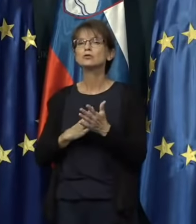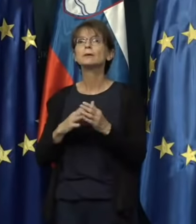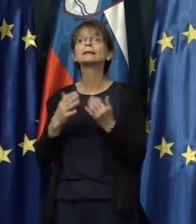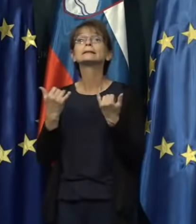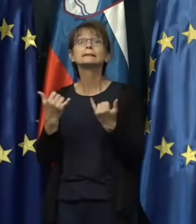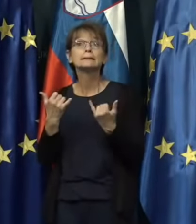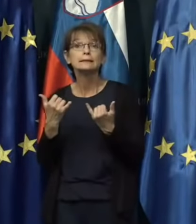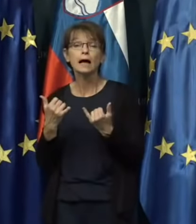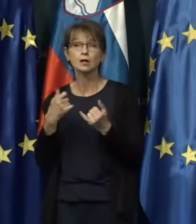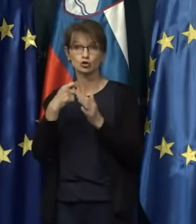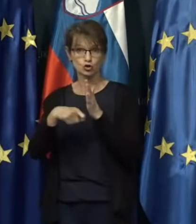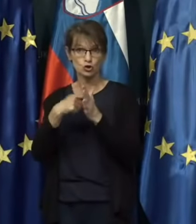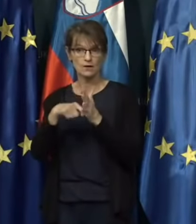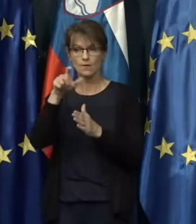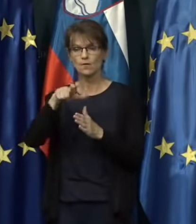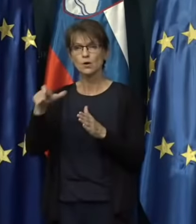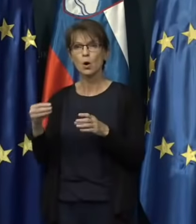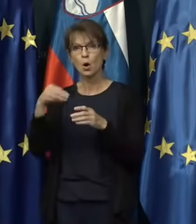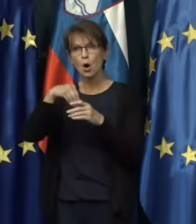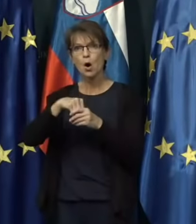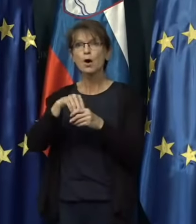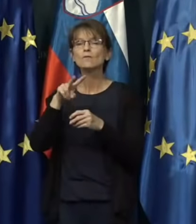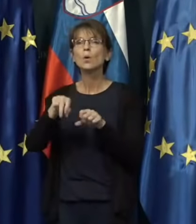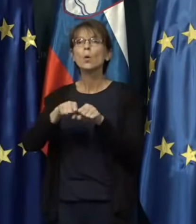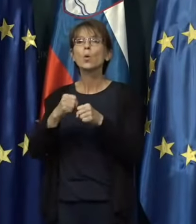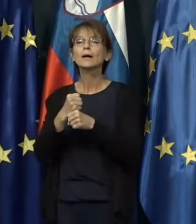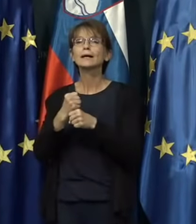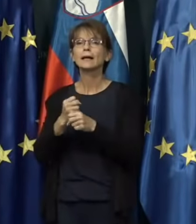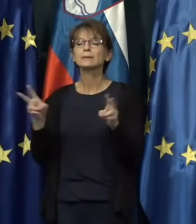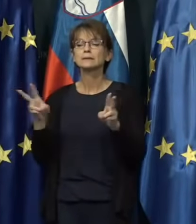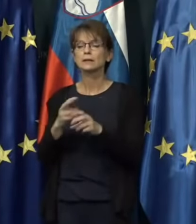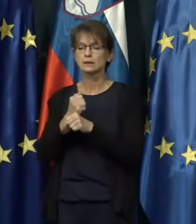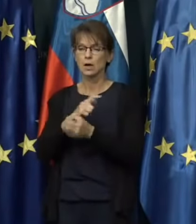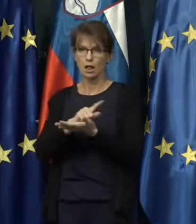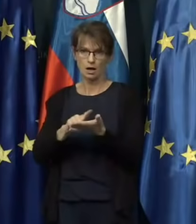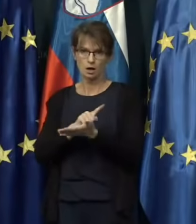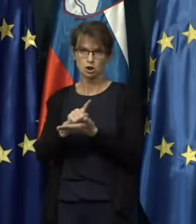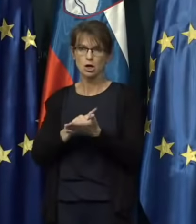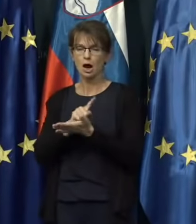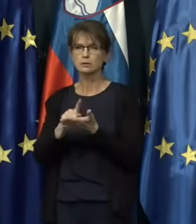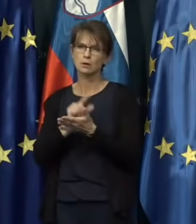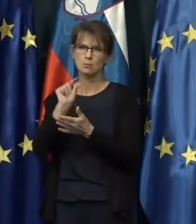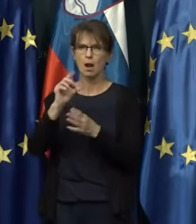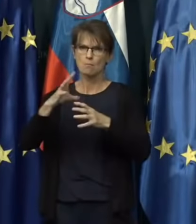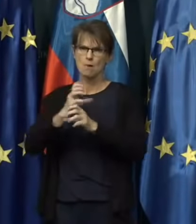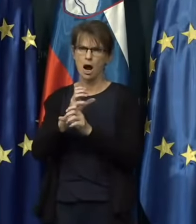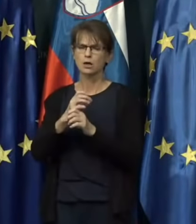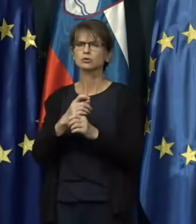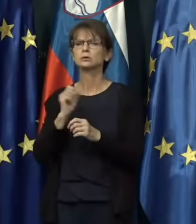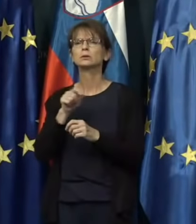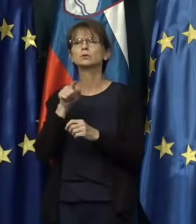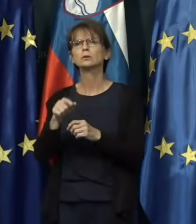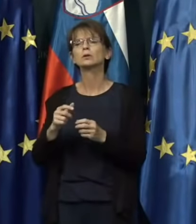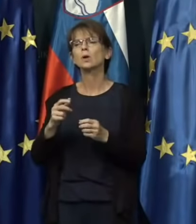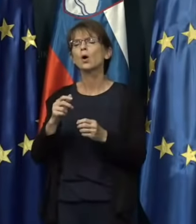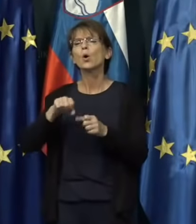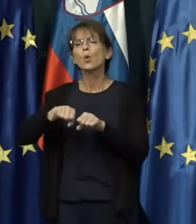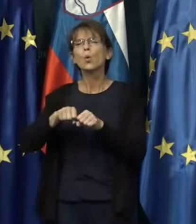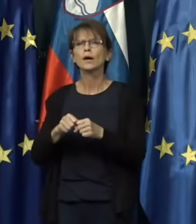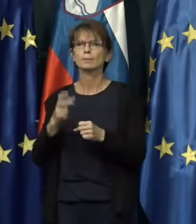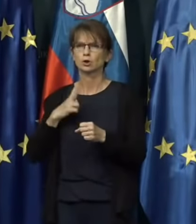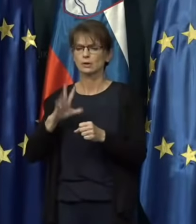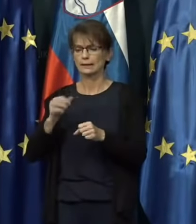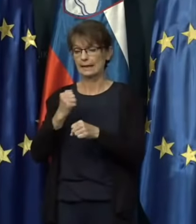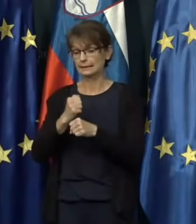še število vključenih v ukrep skrajšanega delovnega časa nekaj manjše, zato ker pač ukrep čakanja na delo